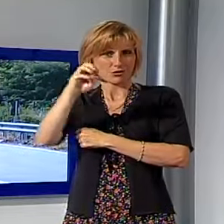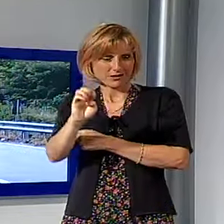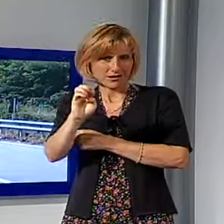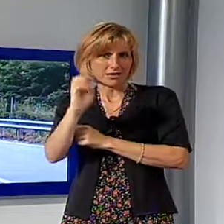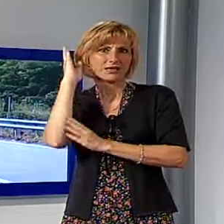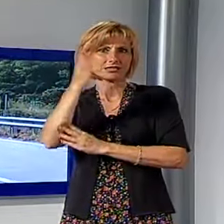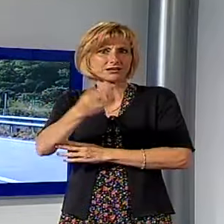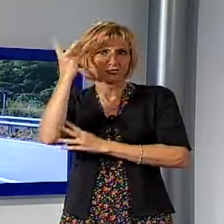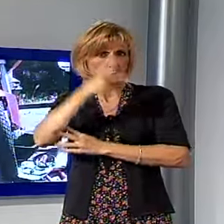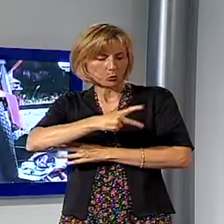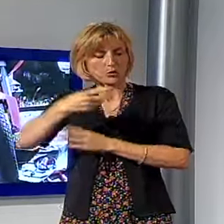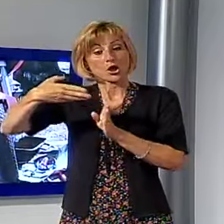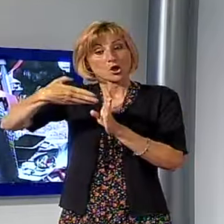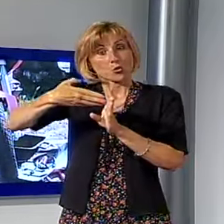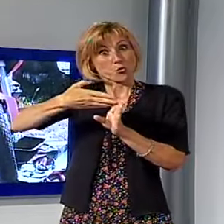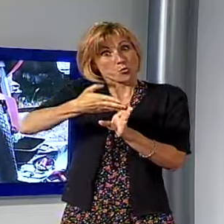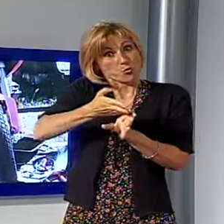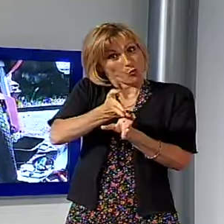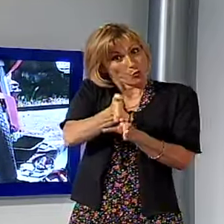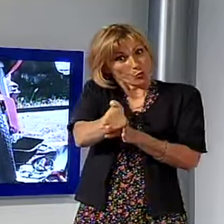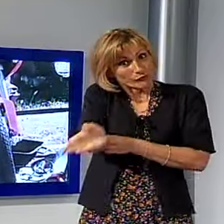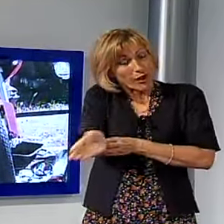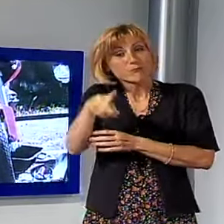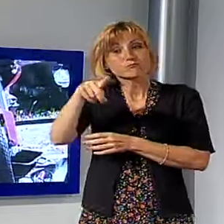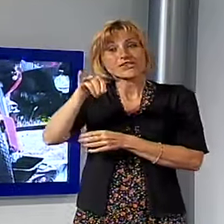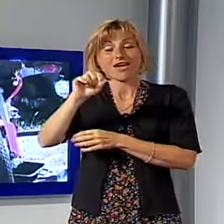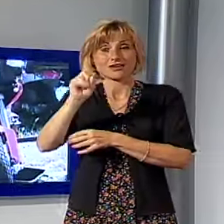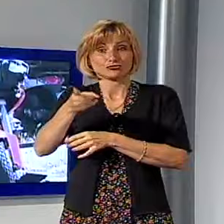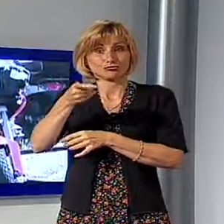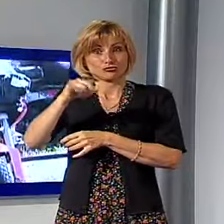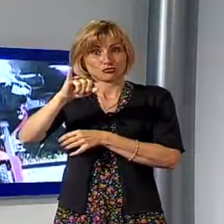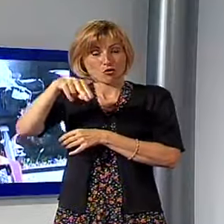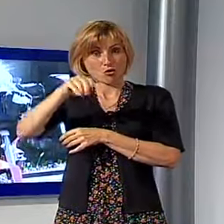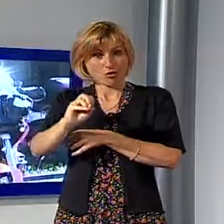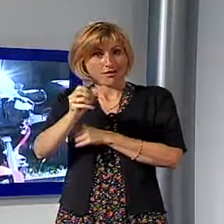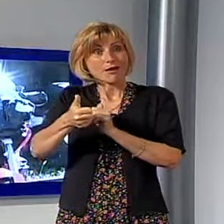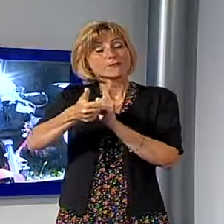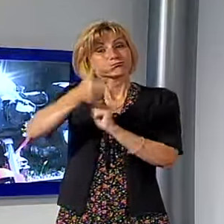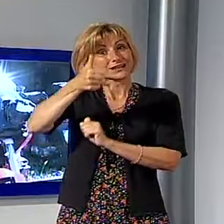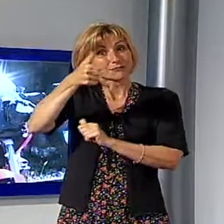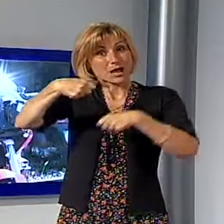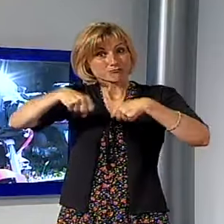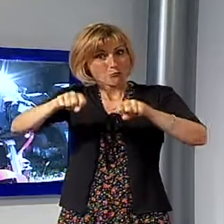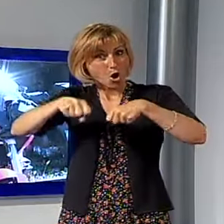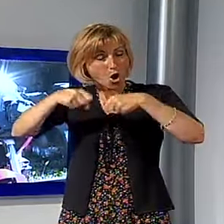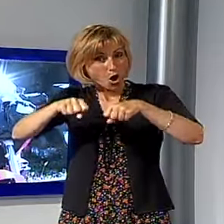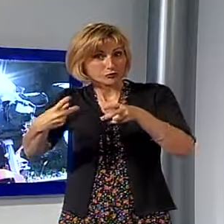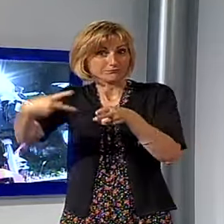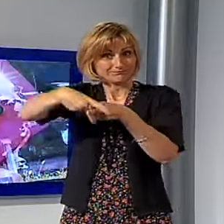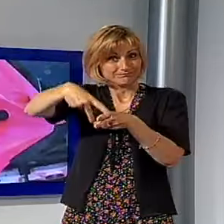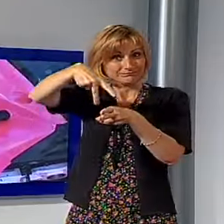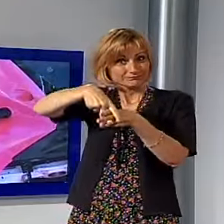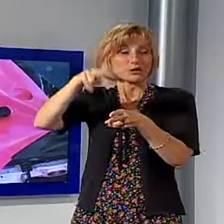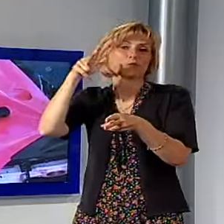All'altezza della curva che precede l'abitato del Piagione, una prima moto, una KTM, con in sella un ragazzo e una